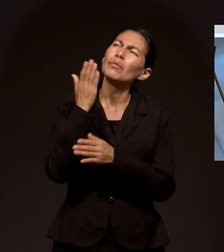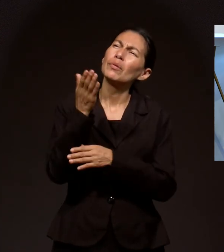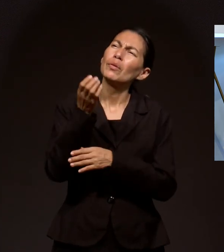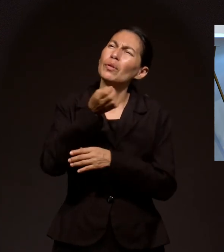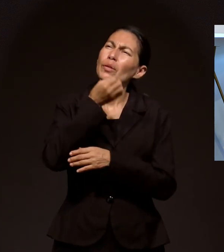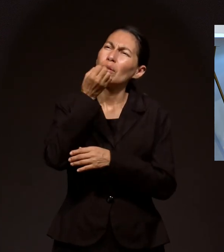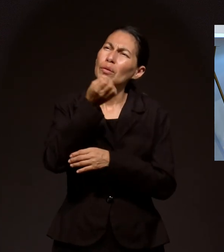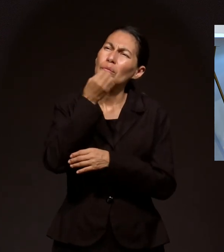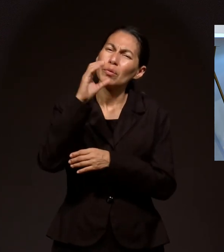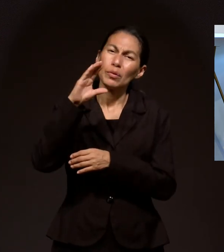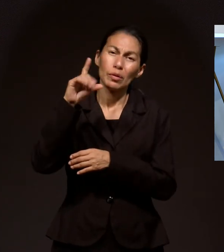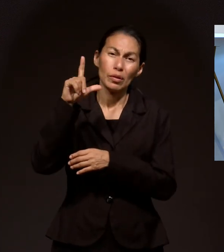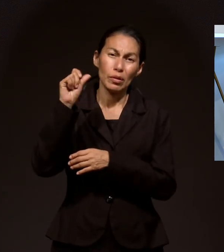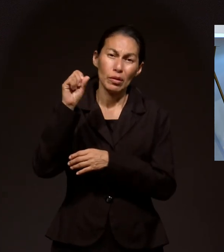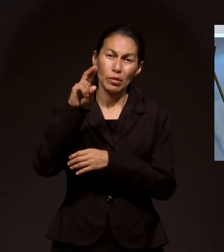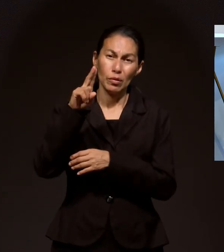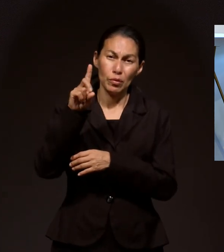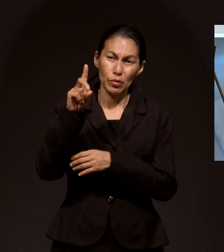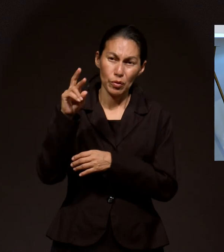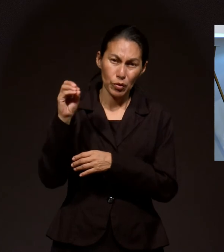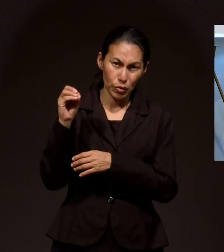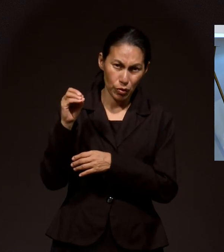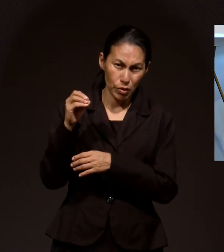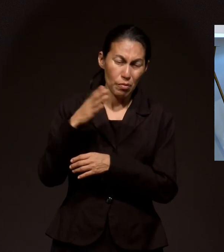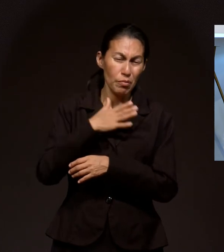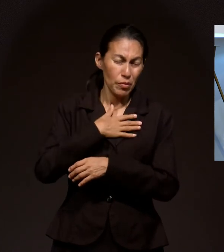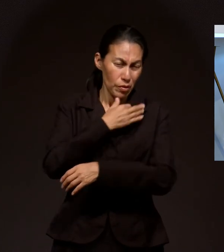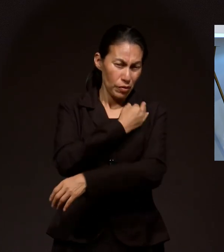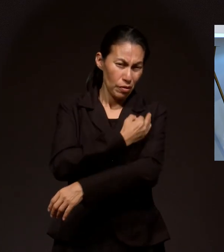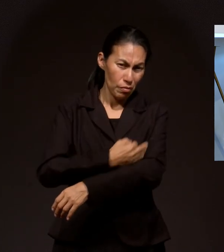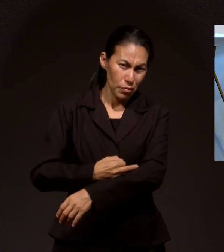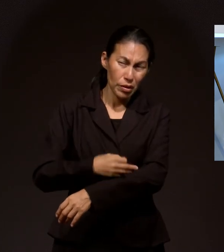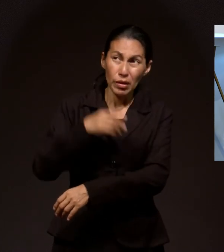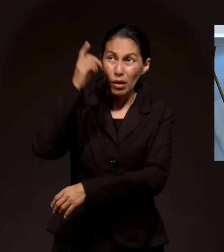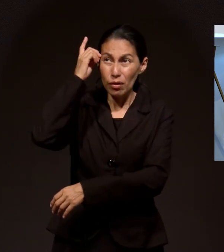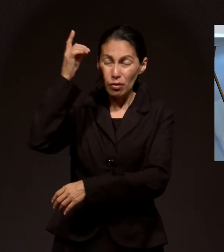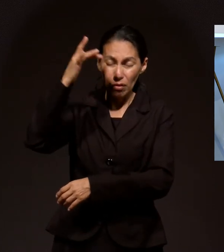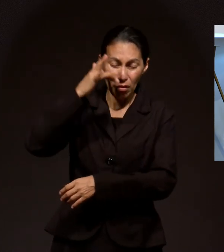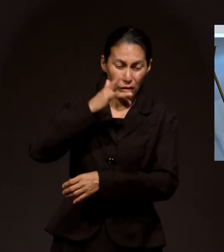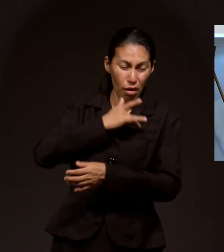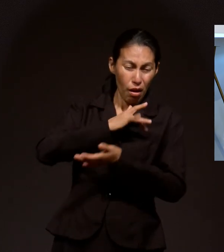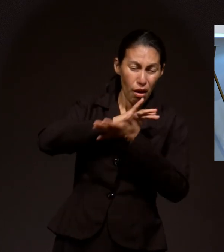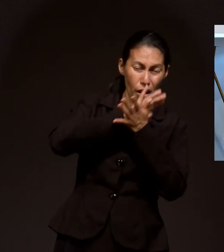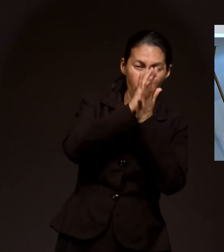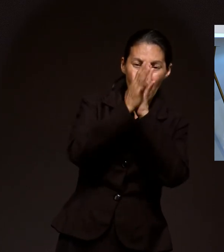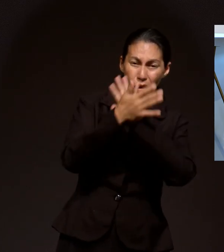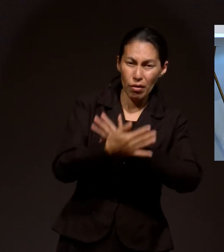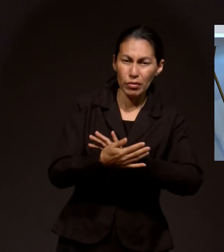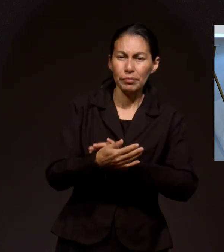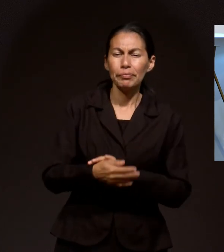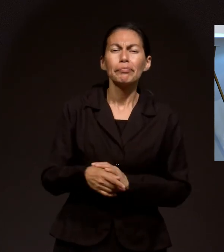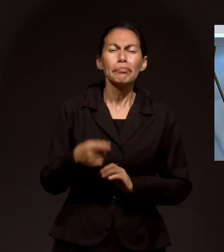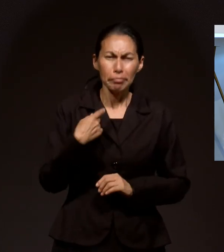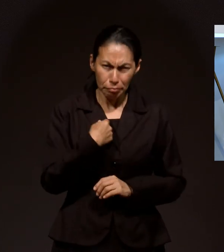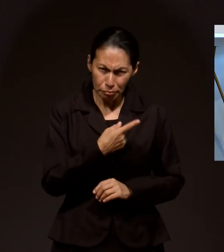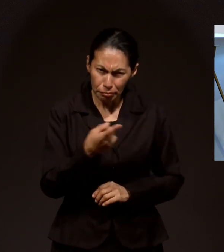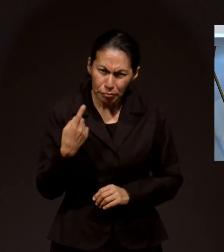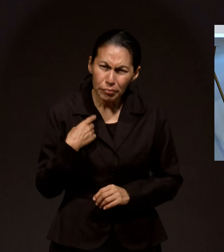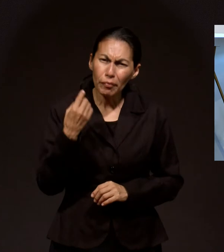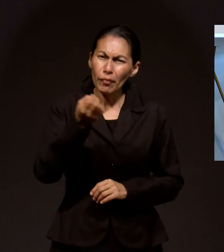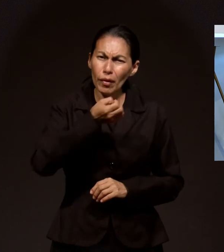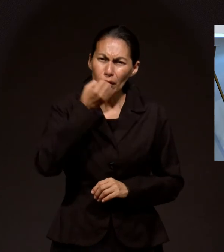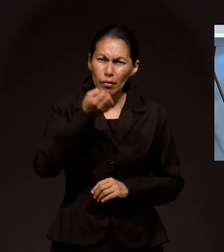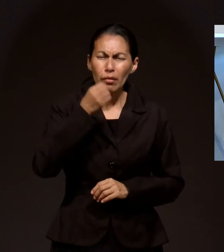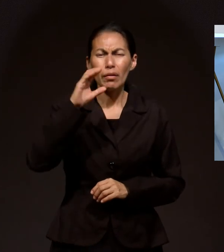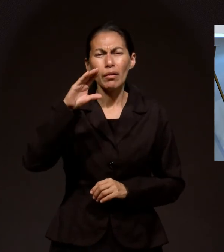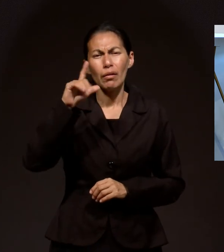Claudio Y para que Dios Toque el corazón De mi familia Vamos a estar orando Por Claudio De